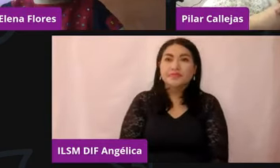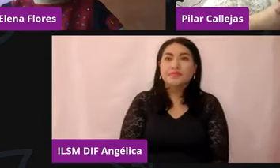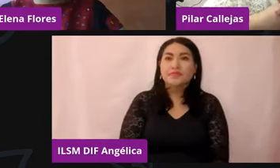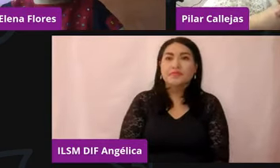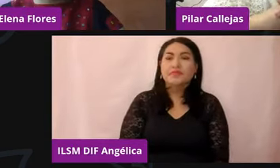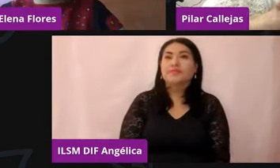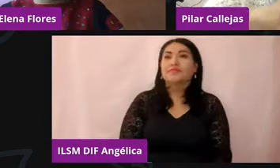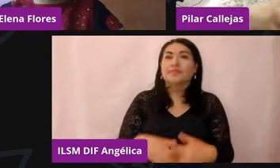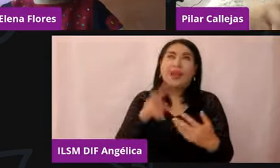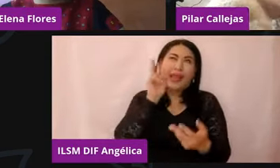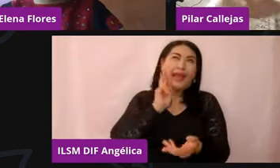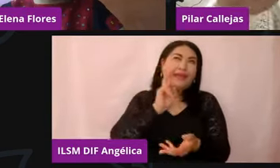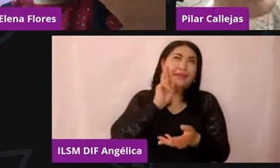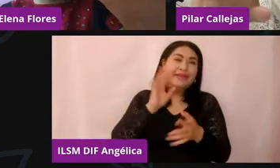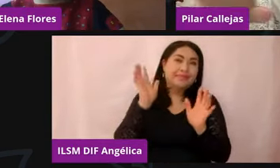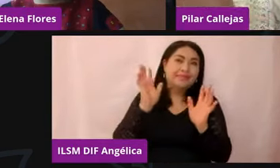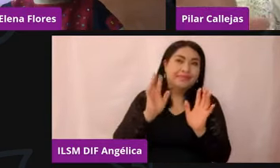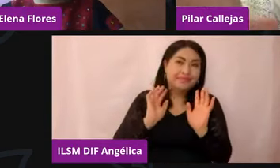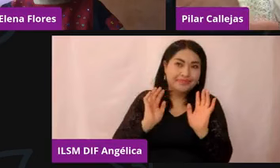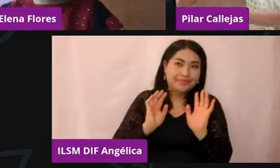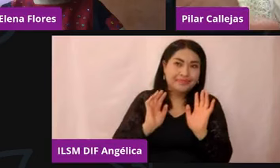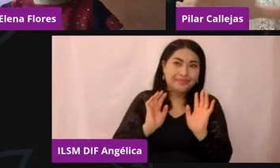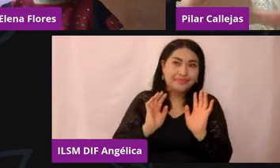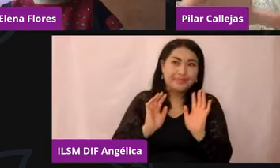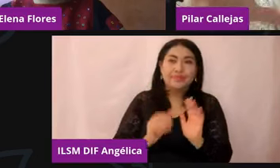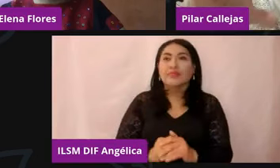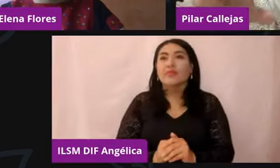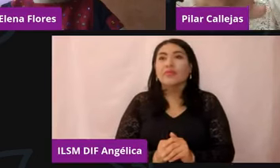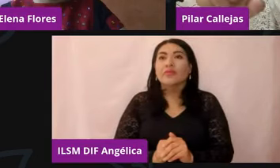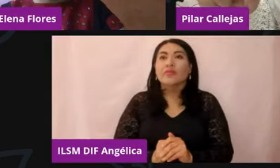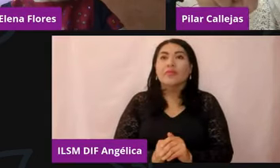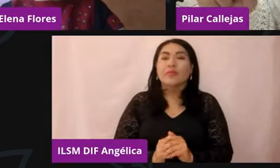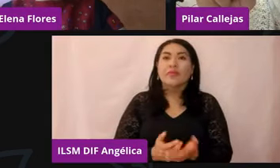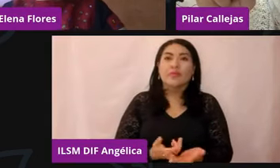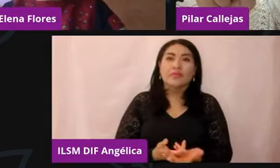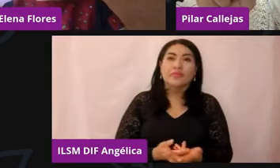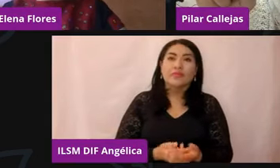a ver, que el hombre supuestamente sea una,